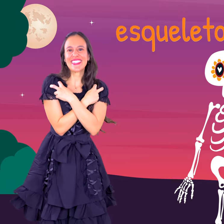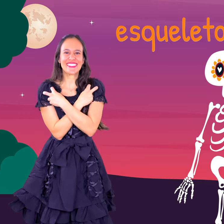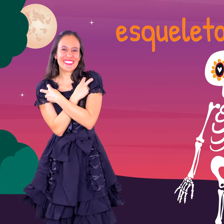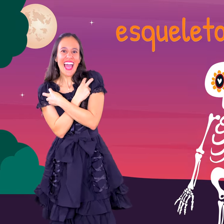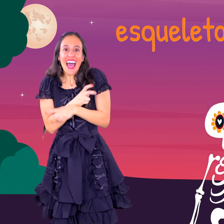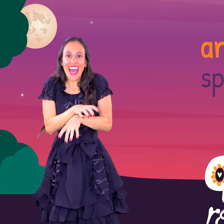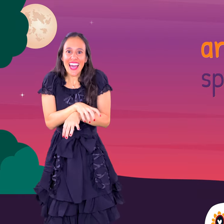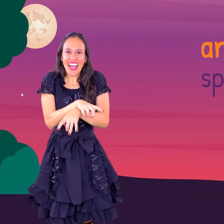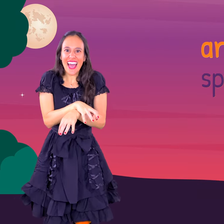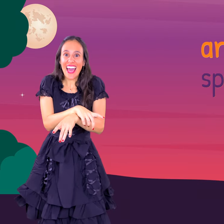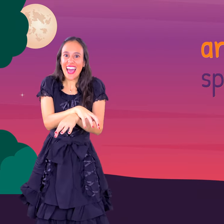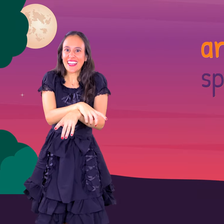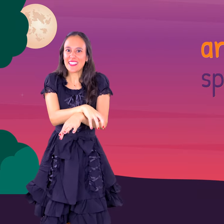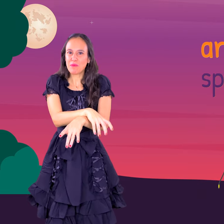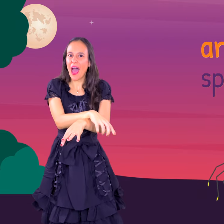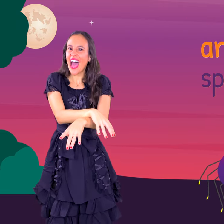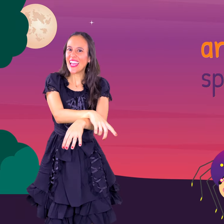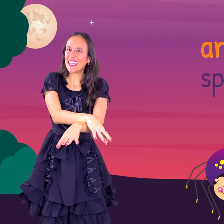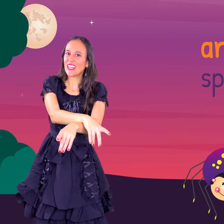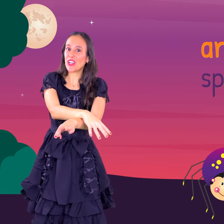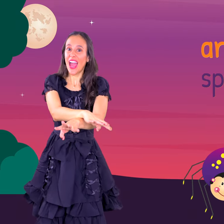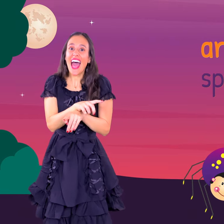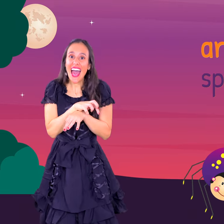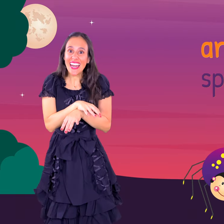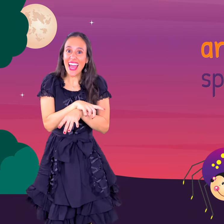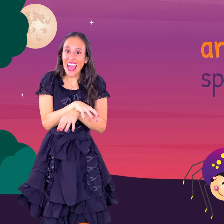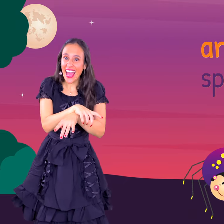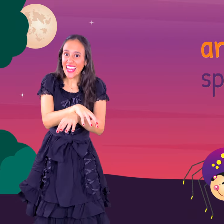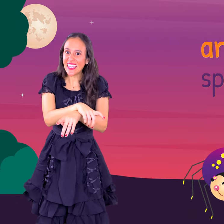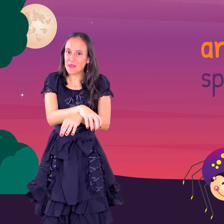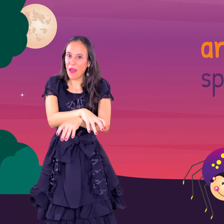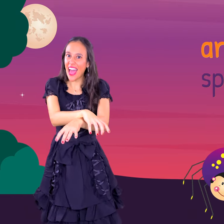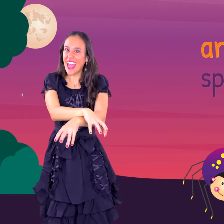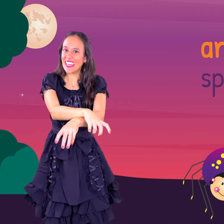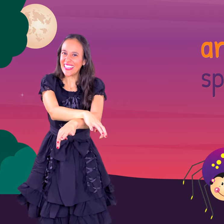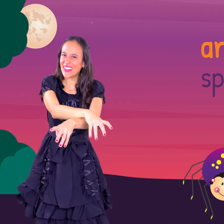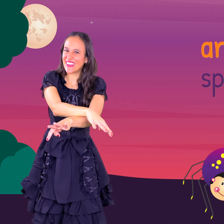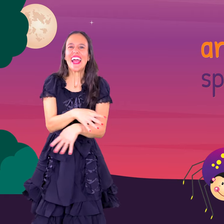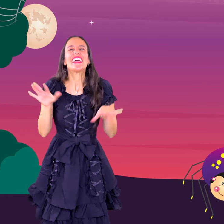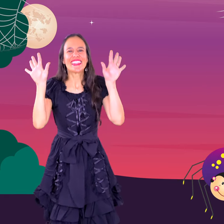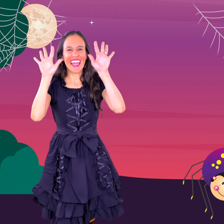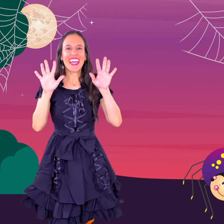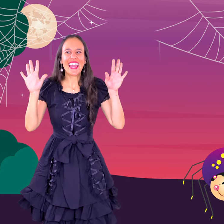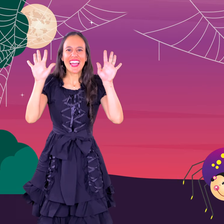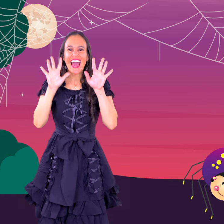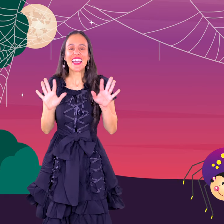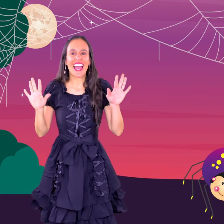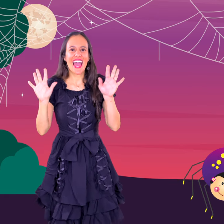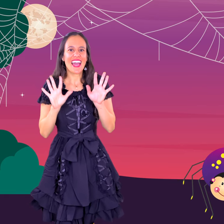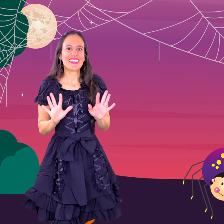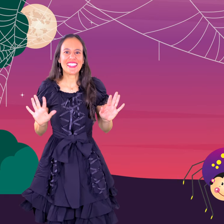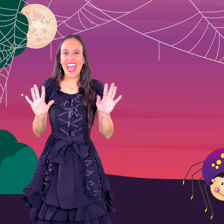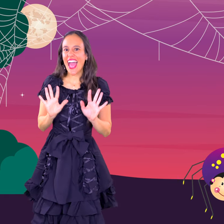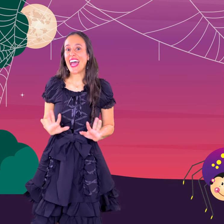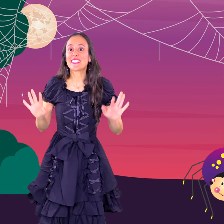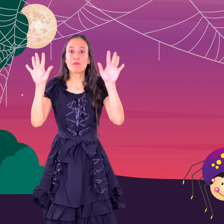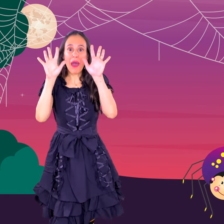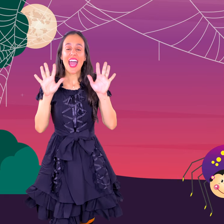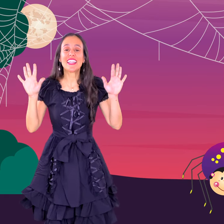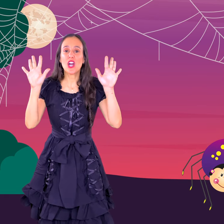Araña spider, araña spider Tela araña, spider